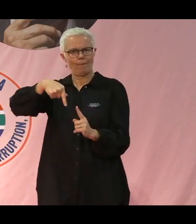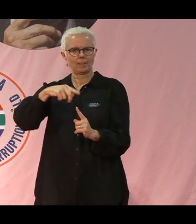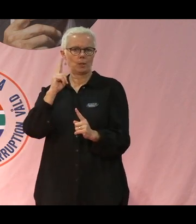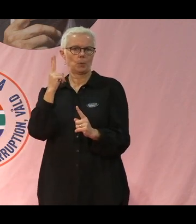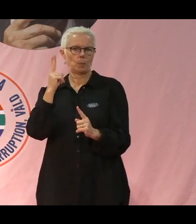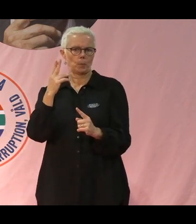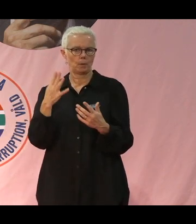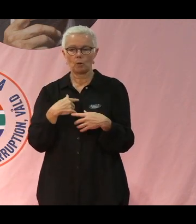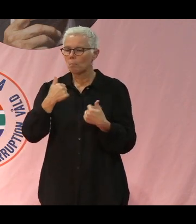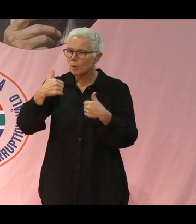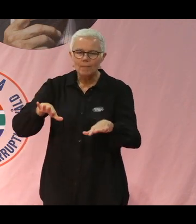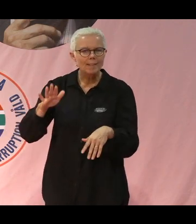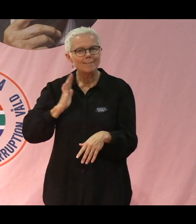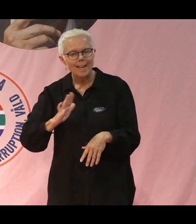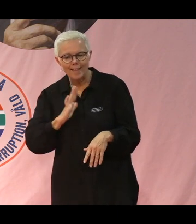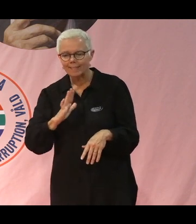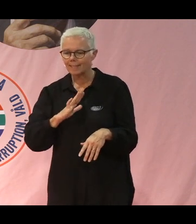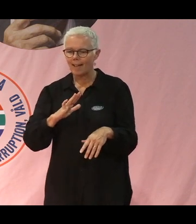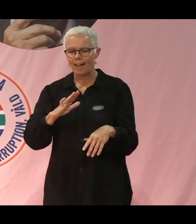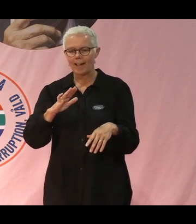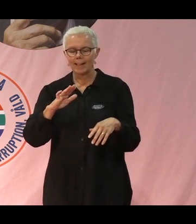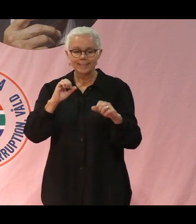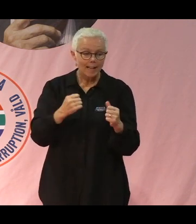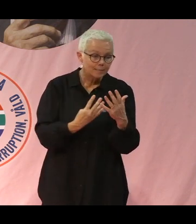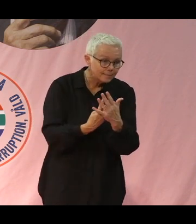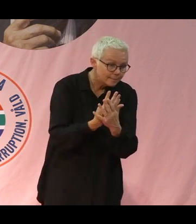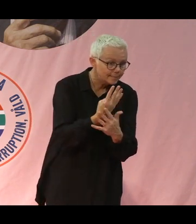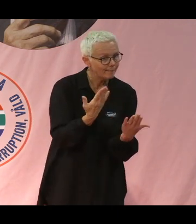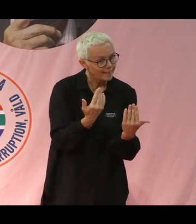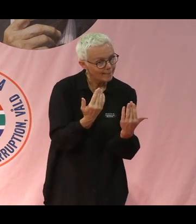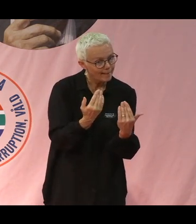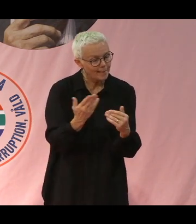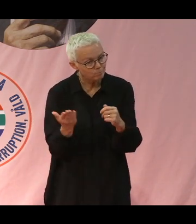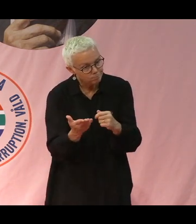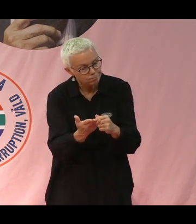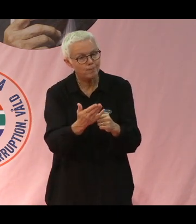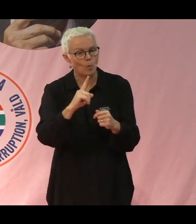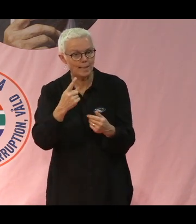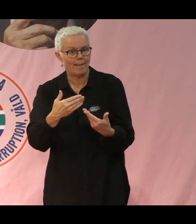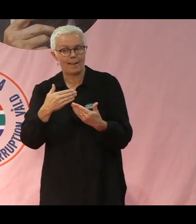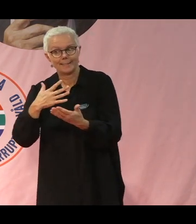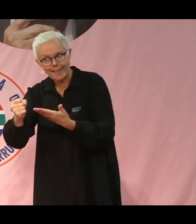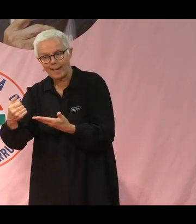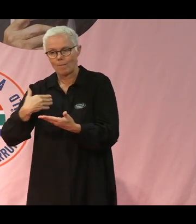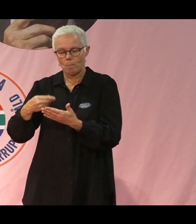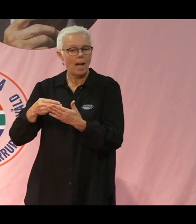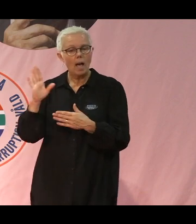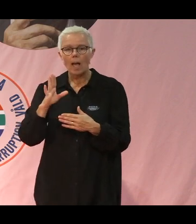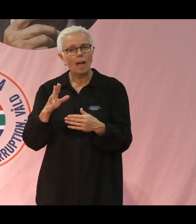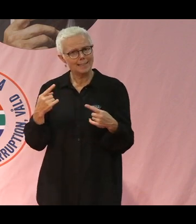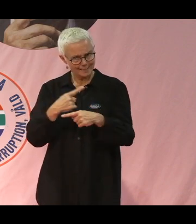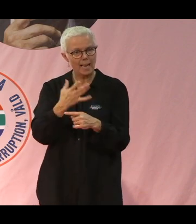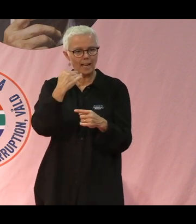Man behöver inte vänta på att skörden ska komma för att få pengar och inkomst och köpa nästa utsäde till exempel. Man kan snabbt